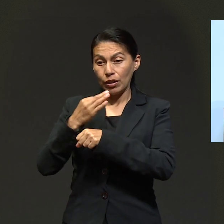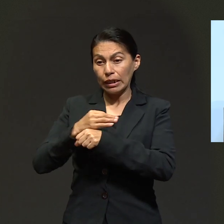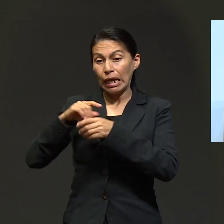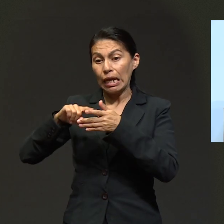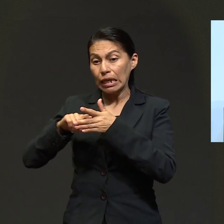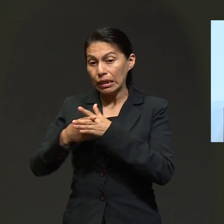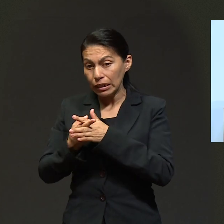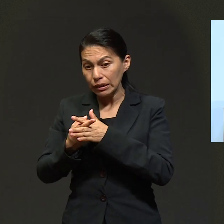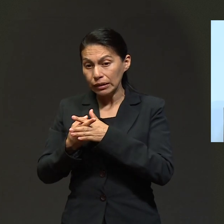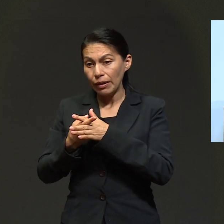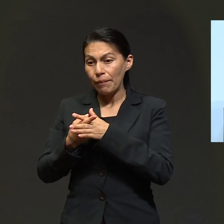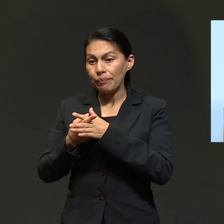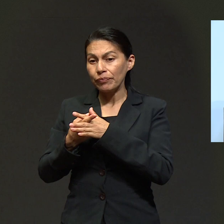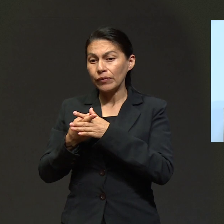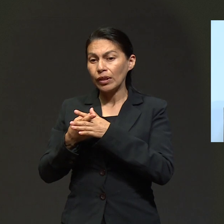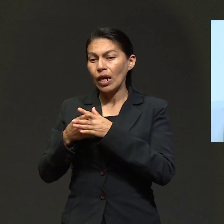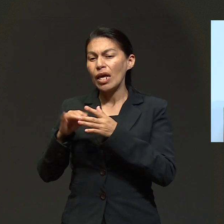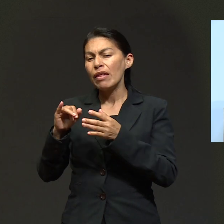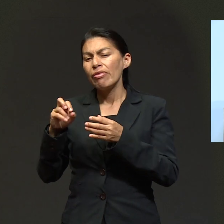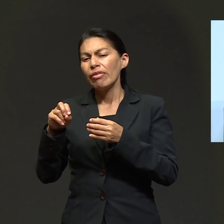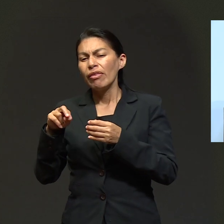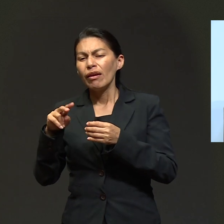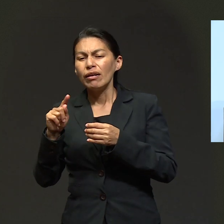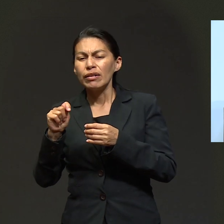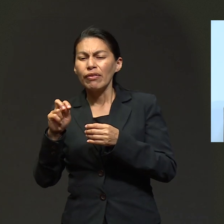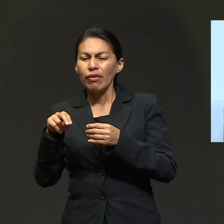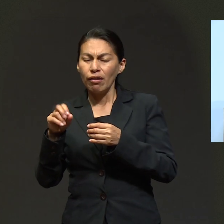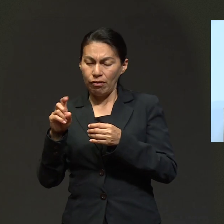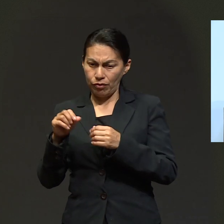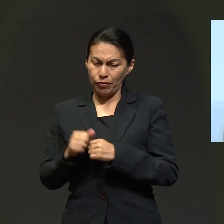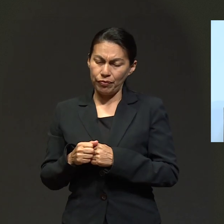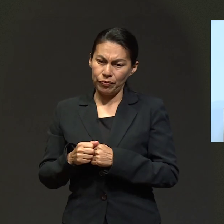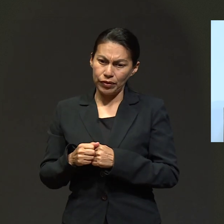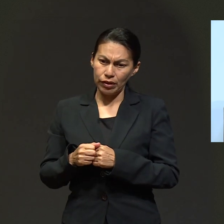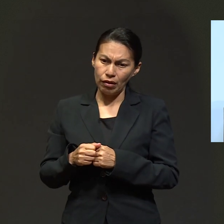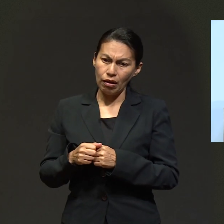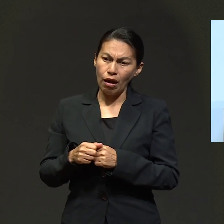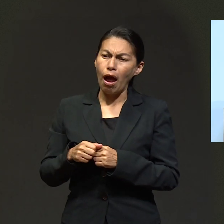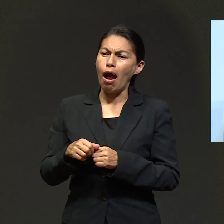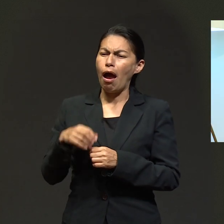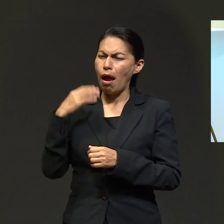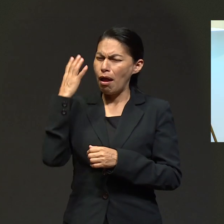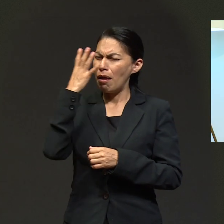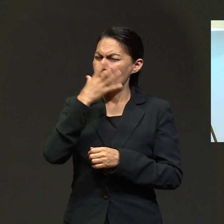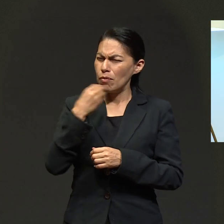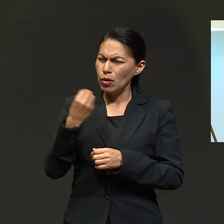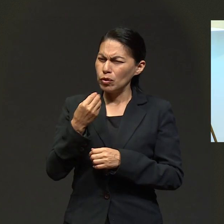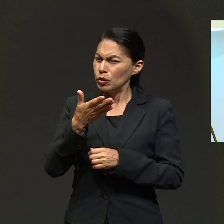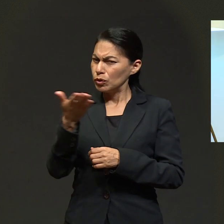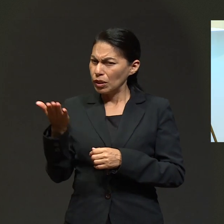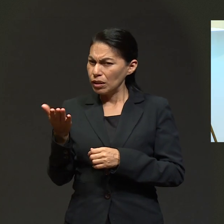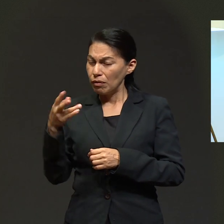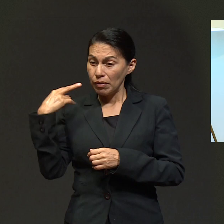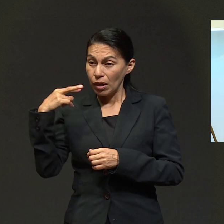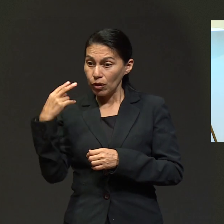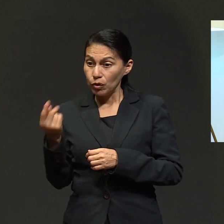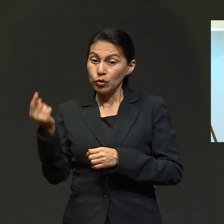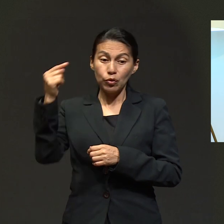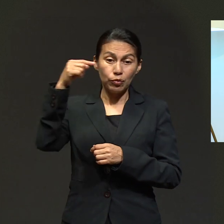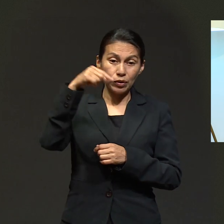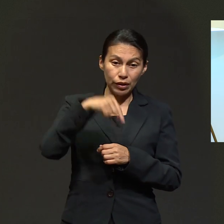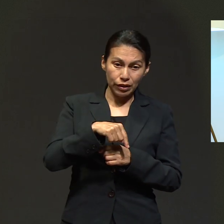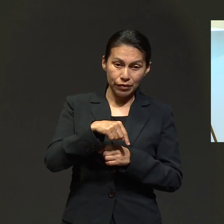la teoría de medicina, y va apenas a iniciar lo que es su internado y su residencia. ¡Qué maravilloso! Así que de